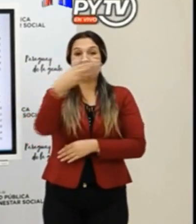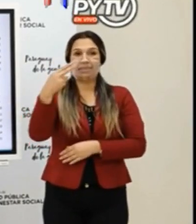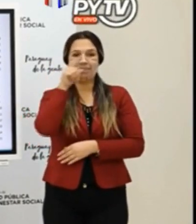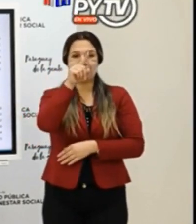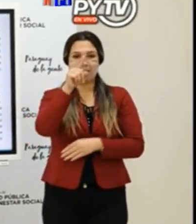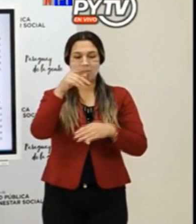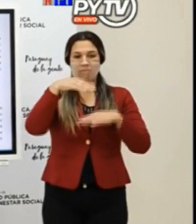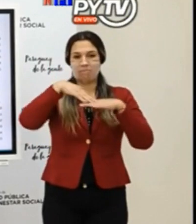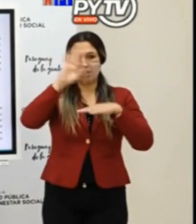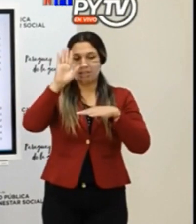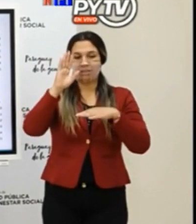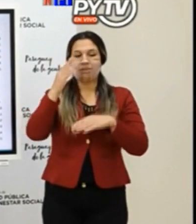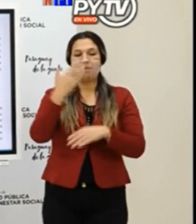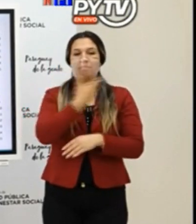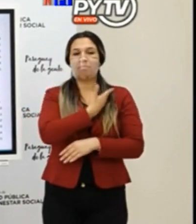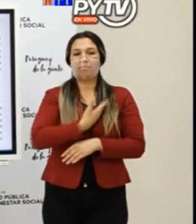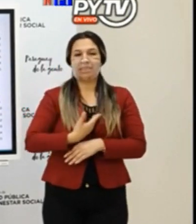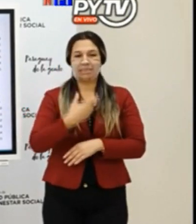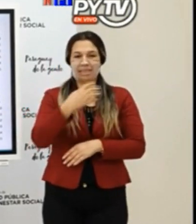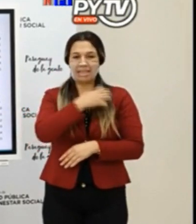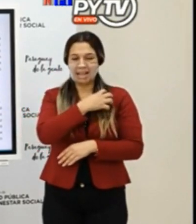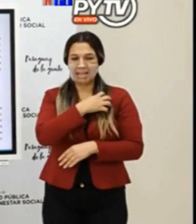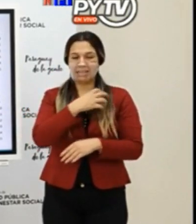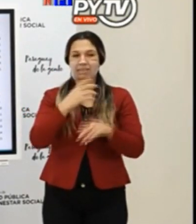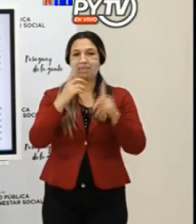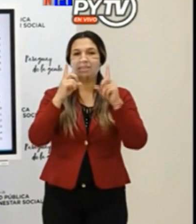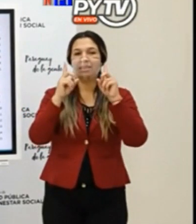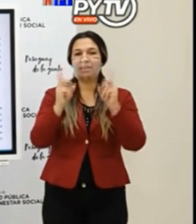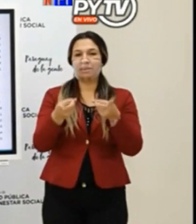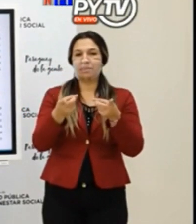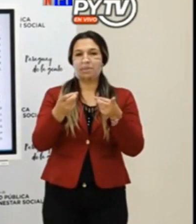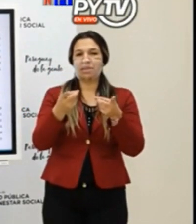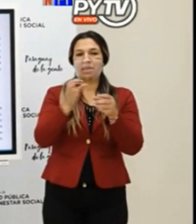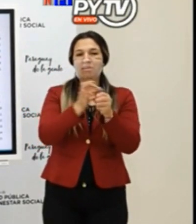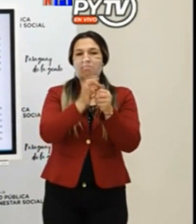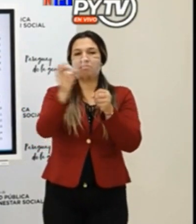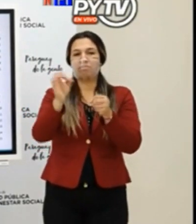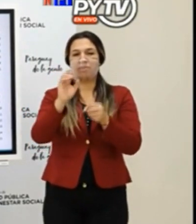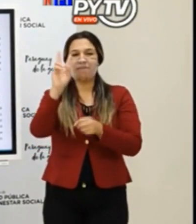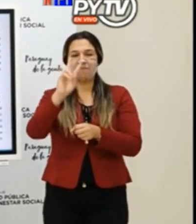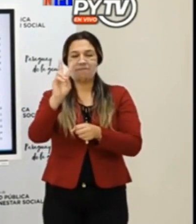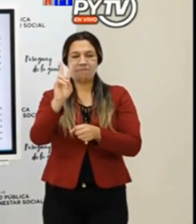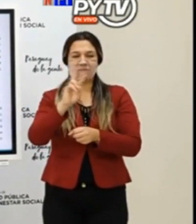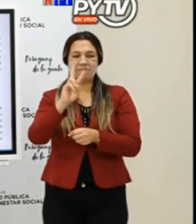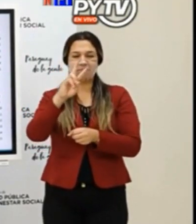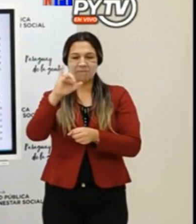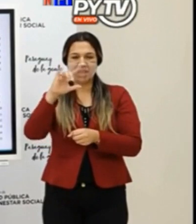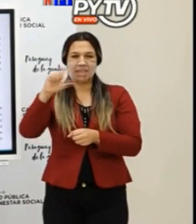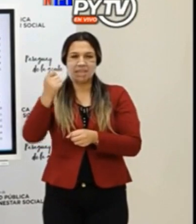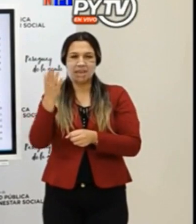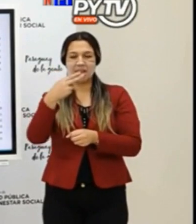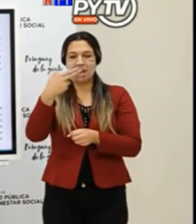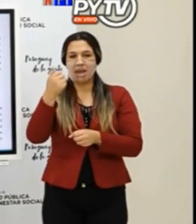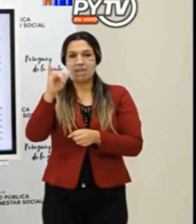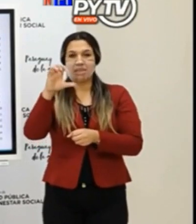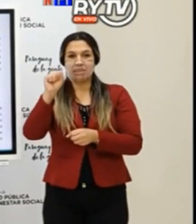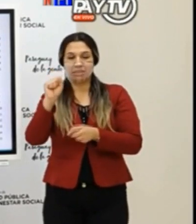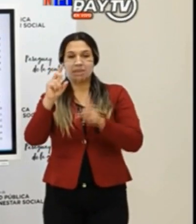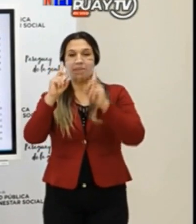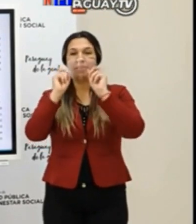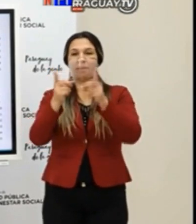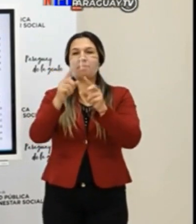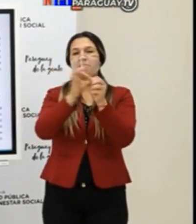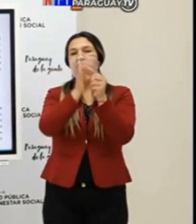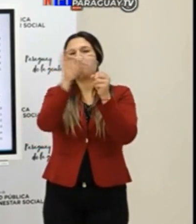el Chaco. Presidente Ayers, la ciudad de Villa Ayers principalmente tiene, y Benjamín